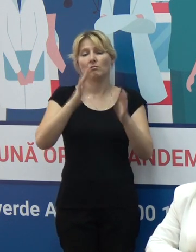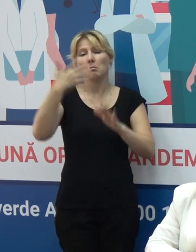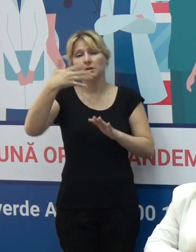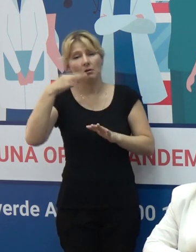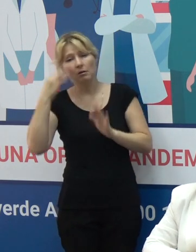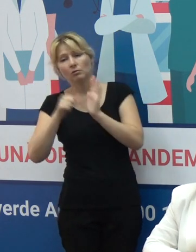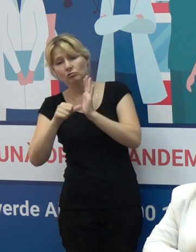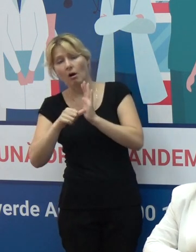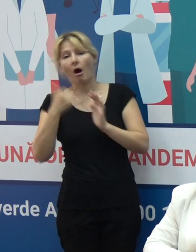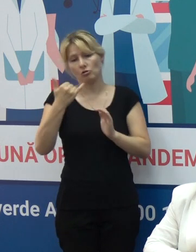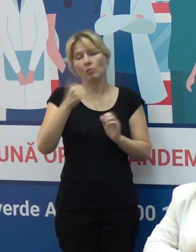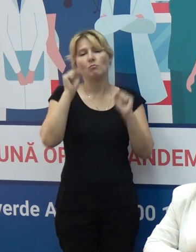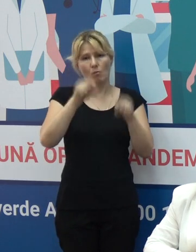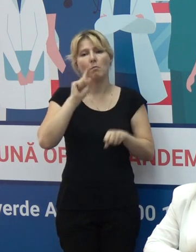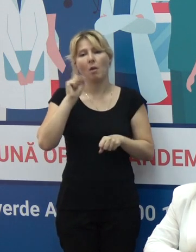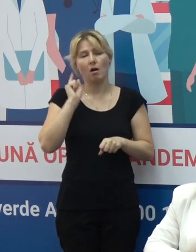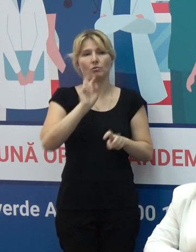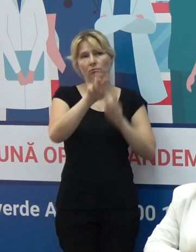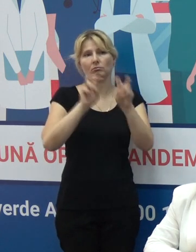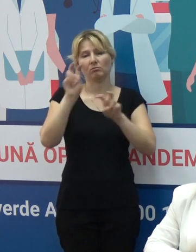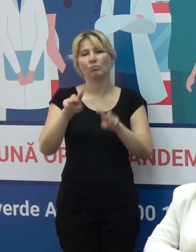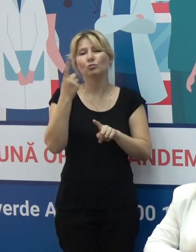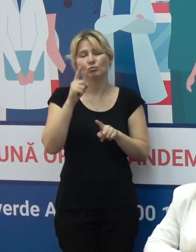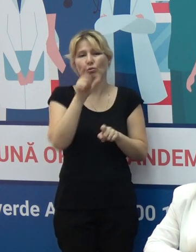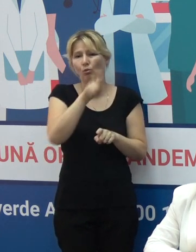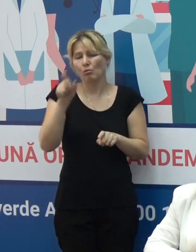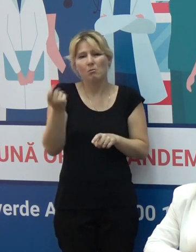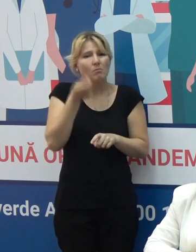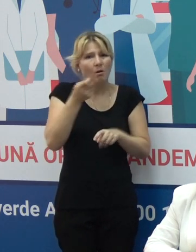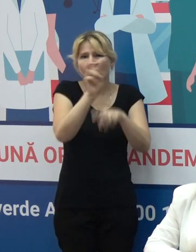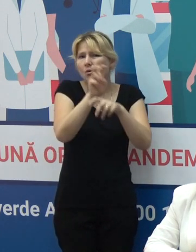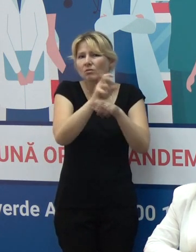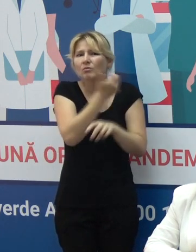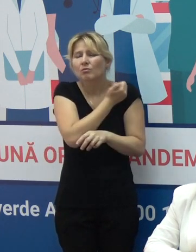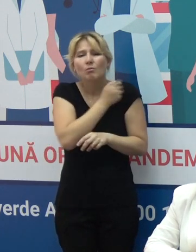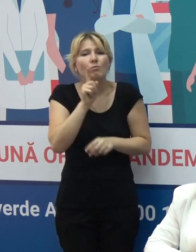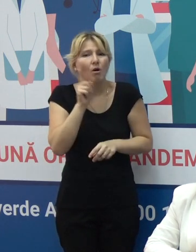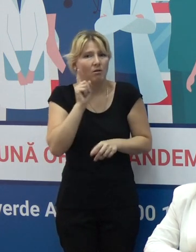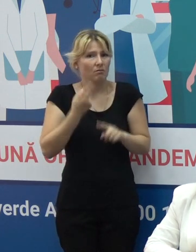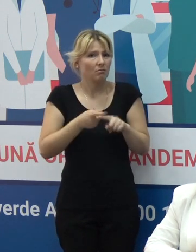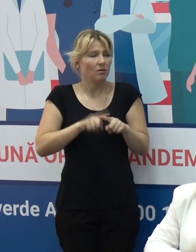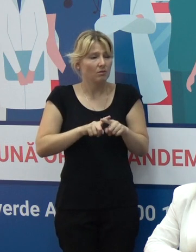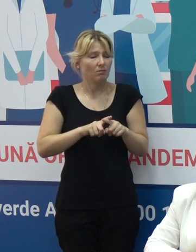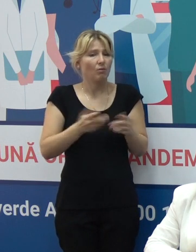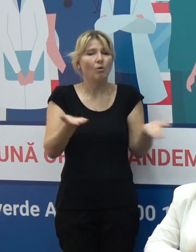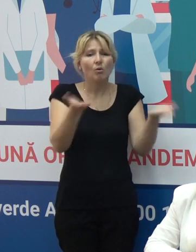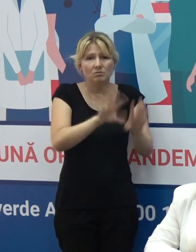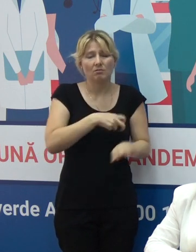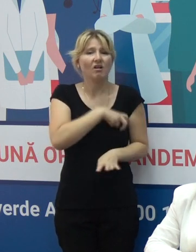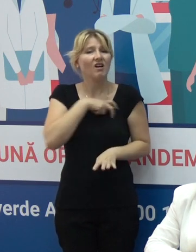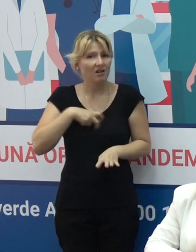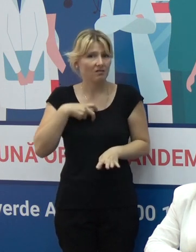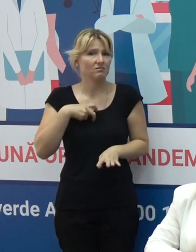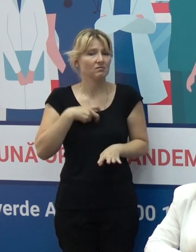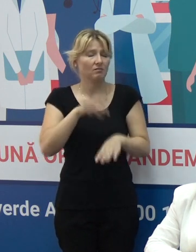rată foarte redusă, foarte joasă în populația tinerilor care rămân vulnerabili